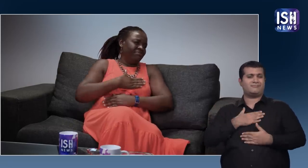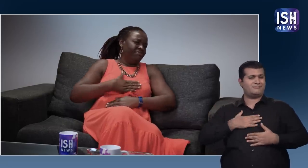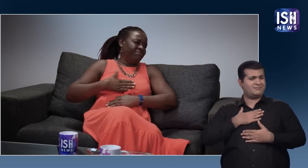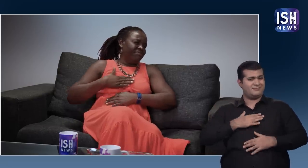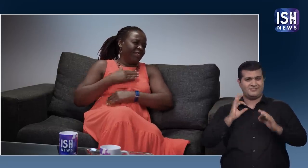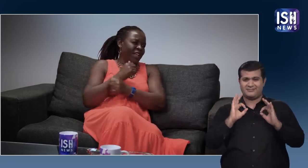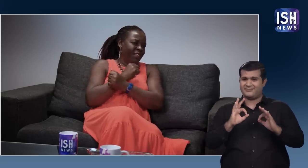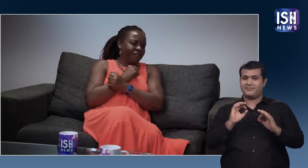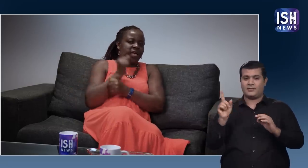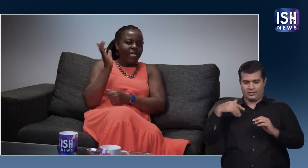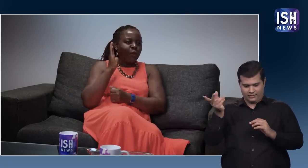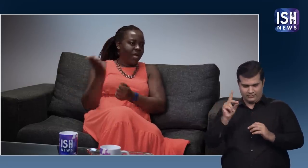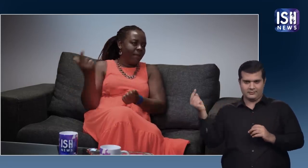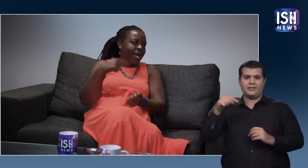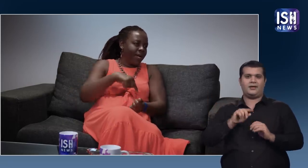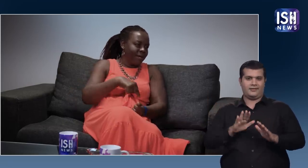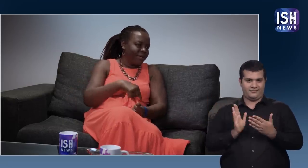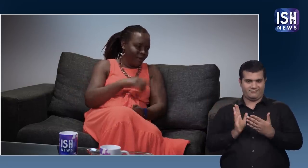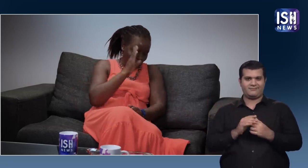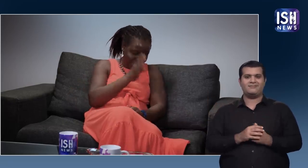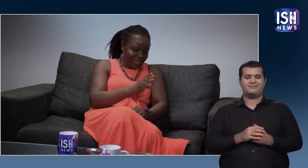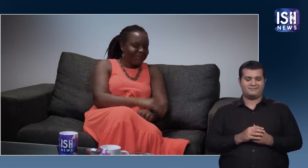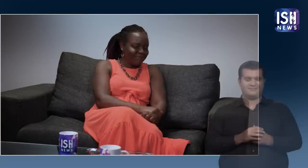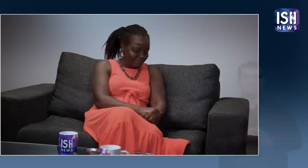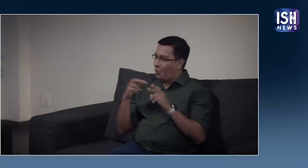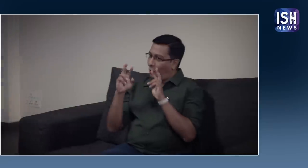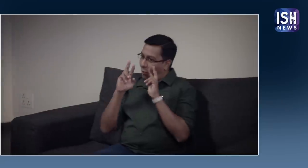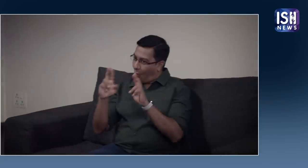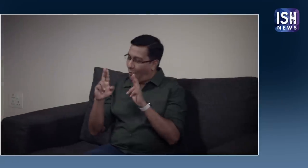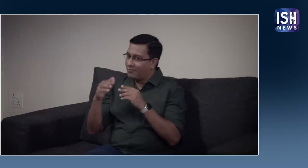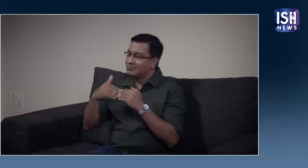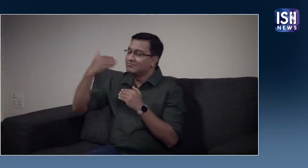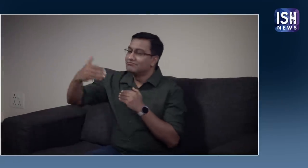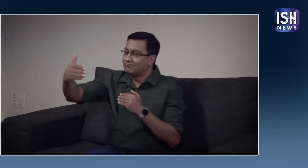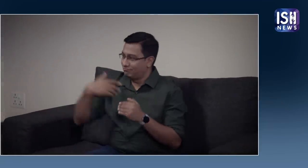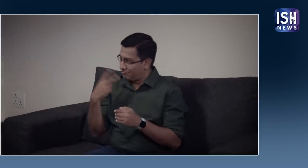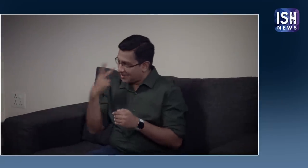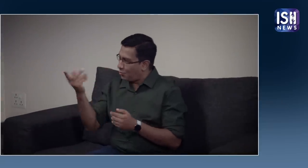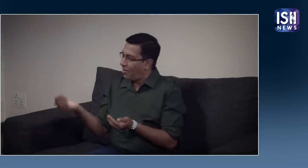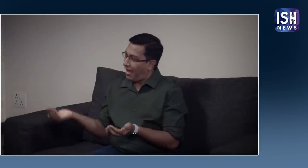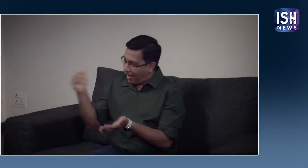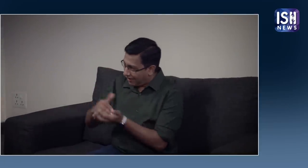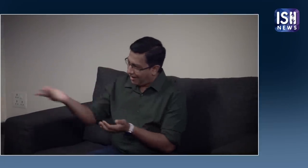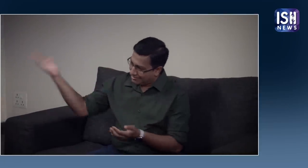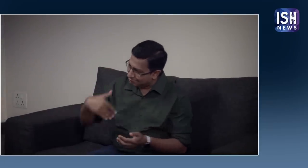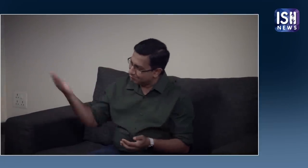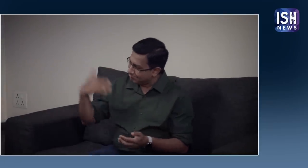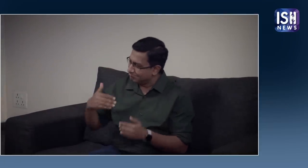वास्तों में इस जगा का आनन लिया और प्यार किया, वह फिर आएगा, जरूर आएगा। मैं आपसे फिर से मिलने की और आप भविश्य में हमसे